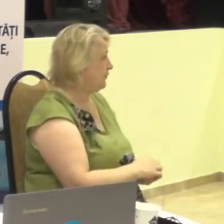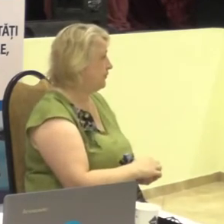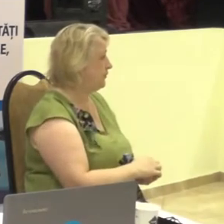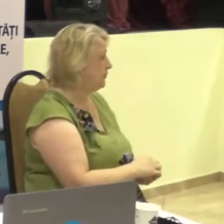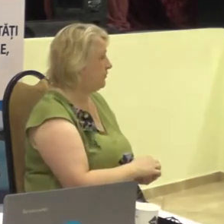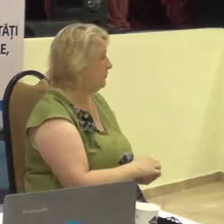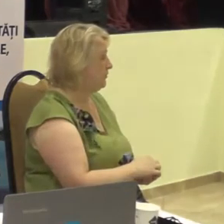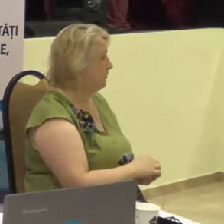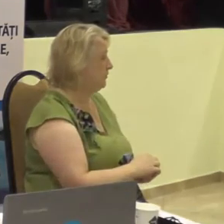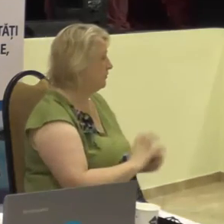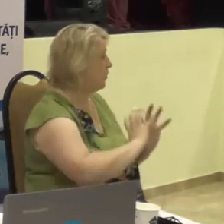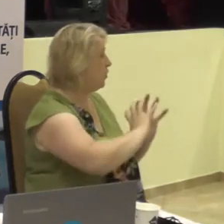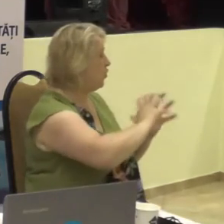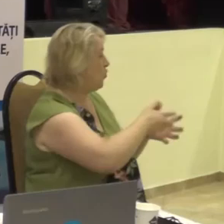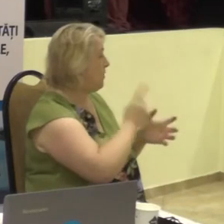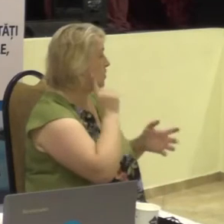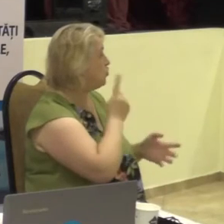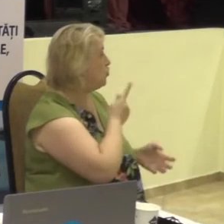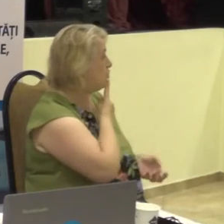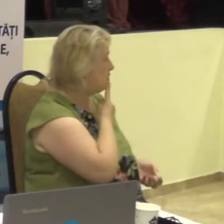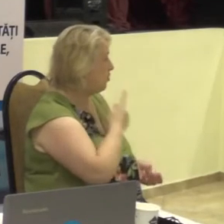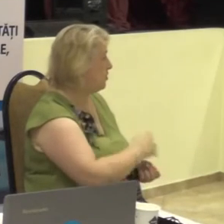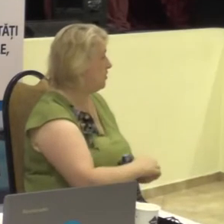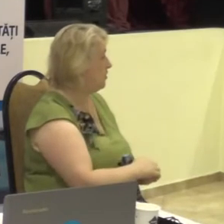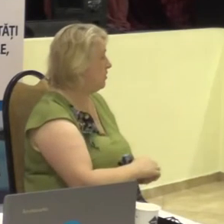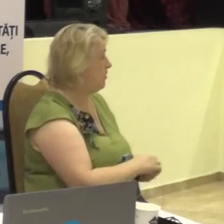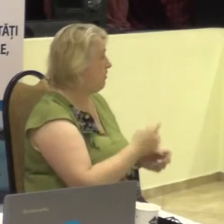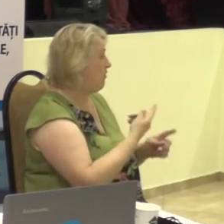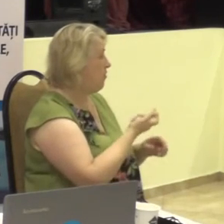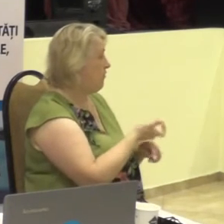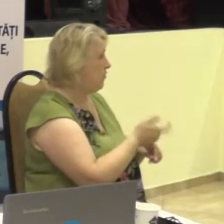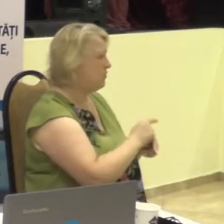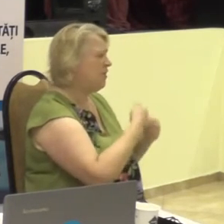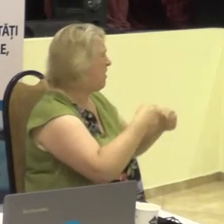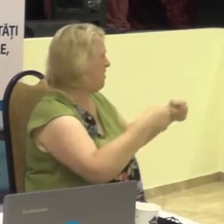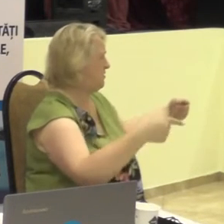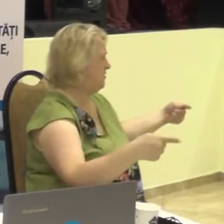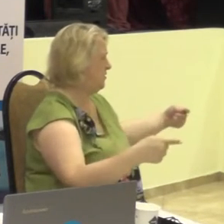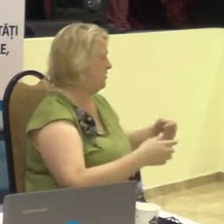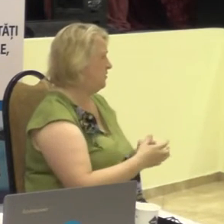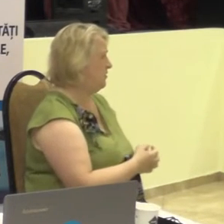Lumea sursilor este foarte variată,